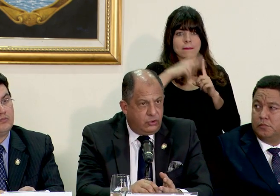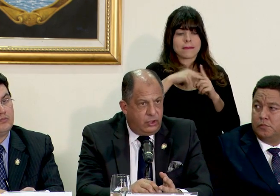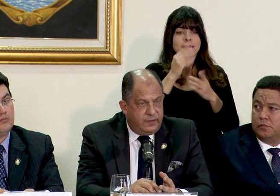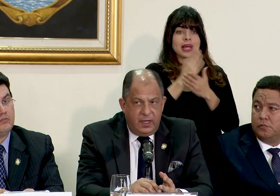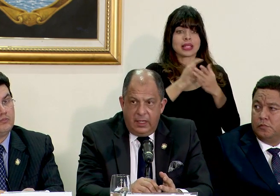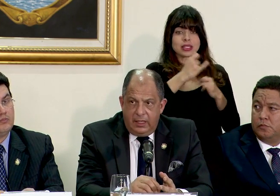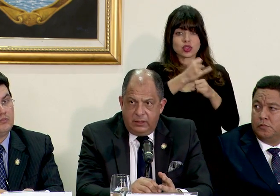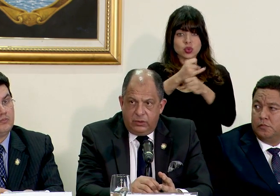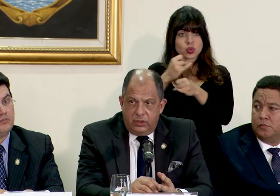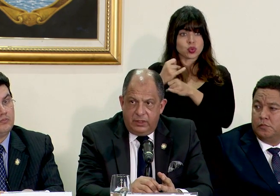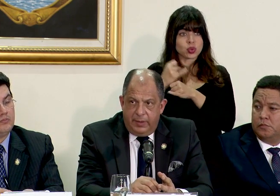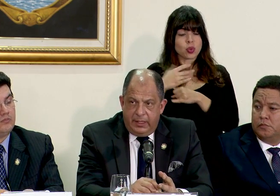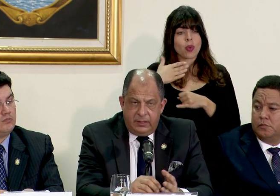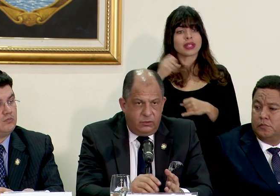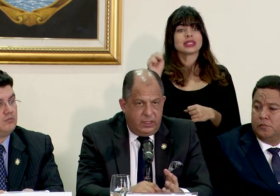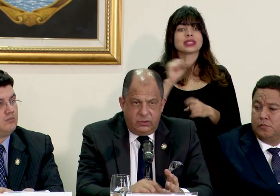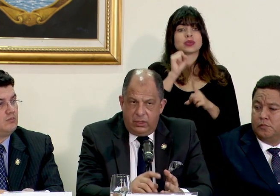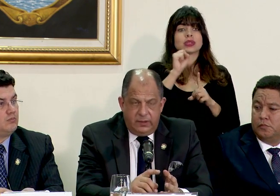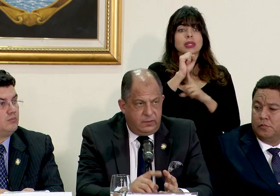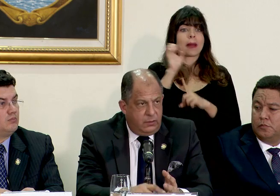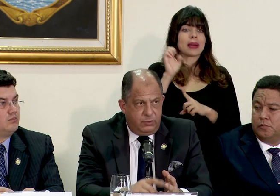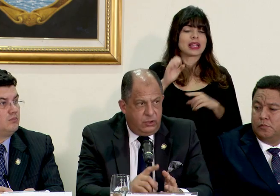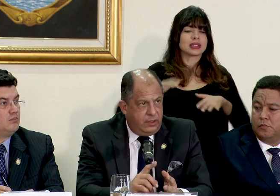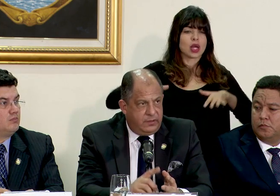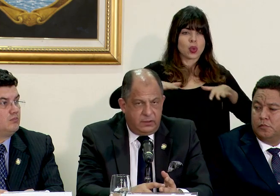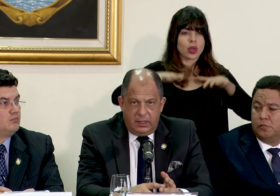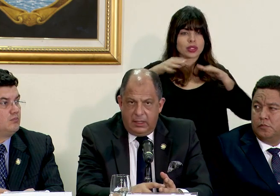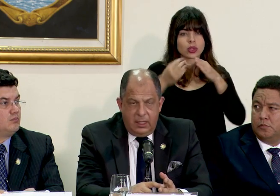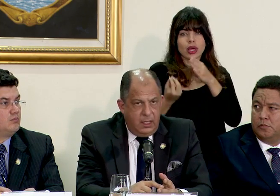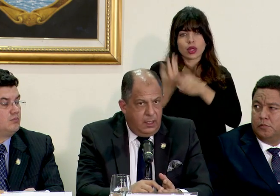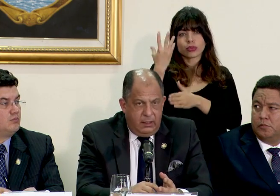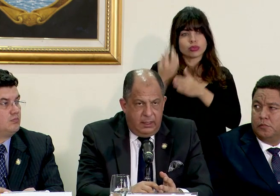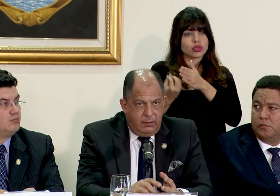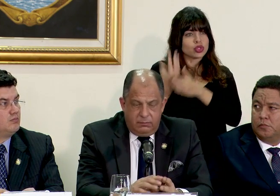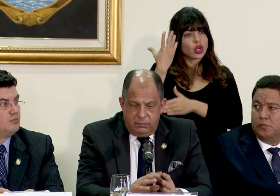parte de las instituciones en situaciones de emergencia inundaciones erupciones